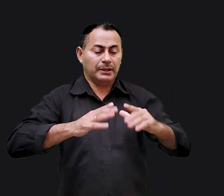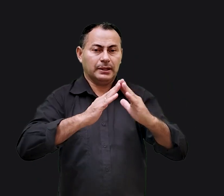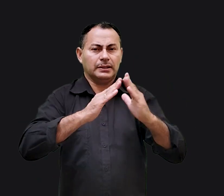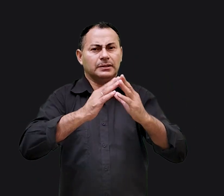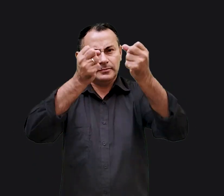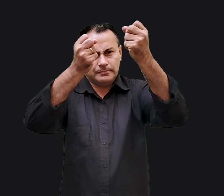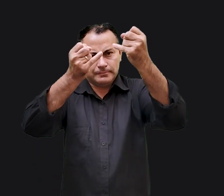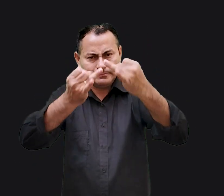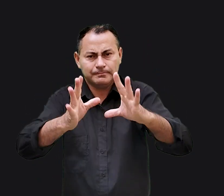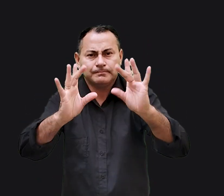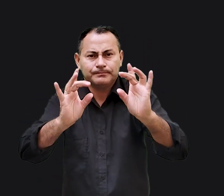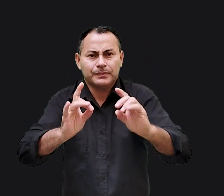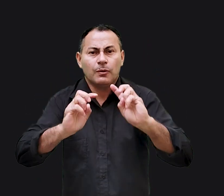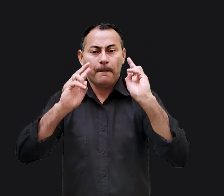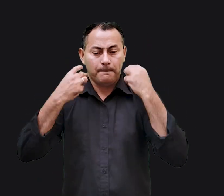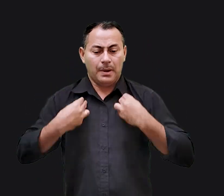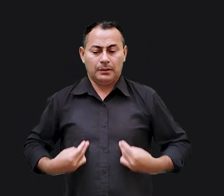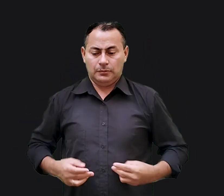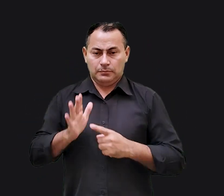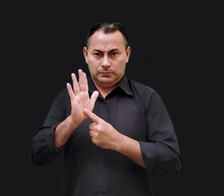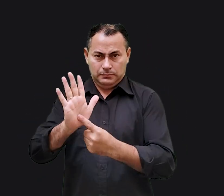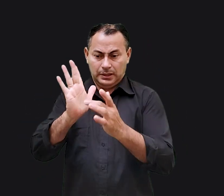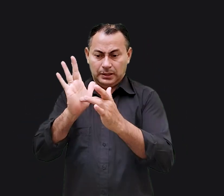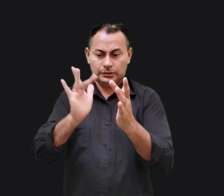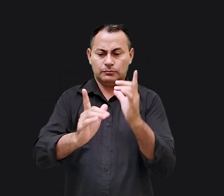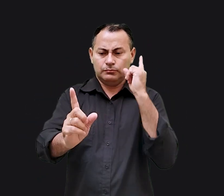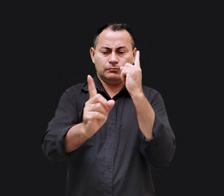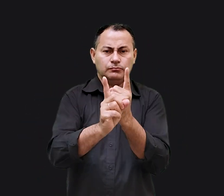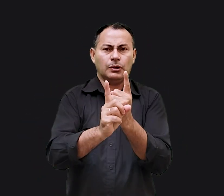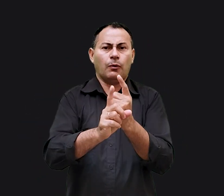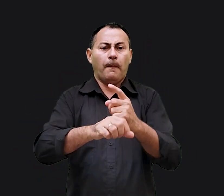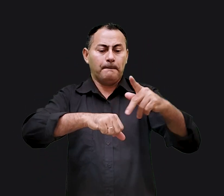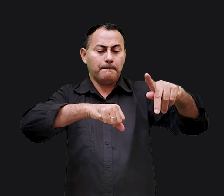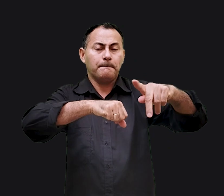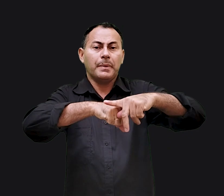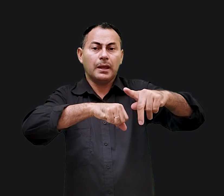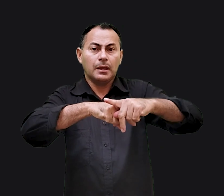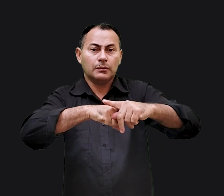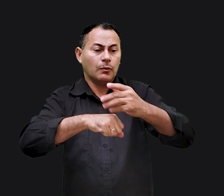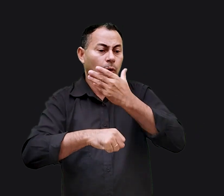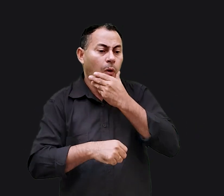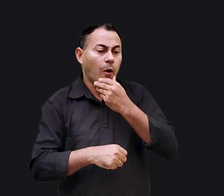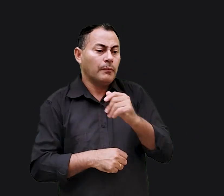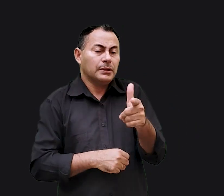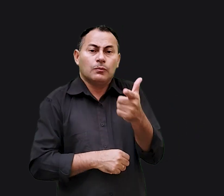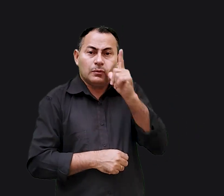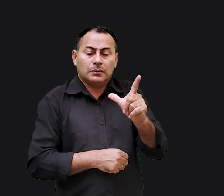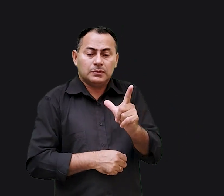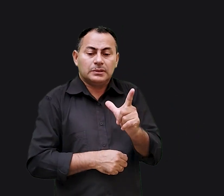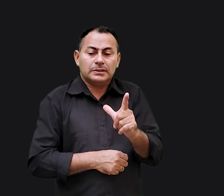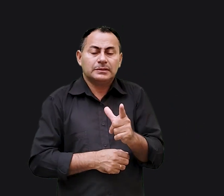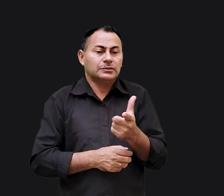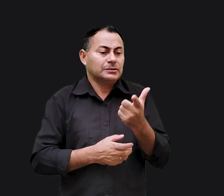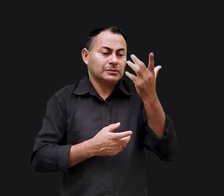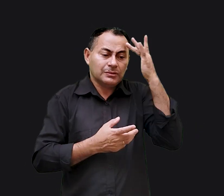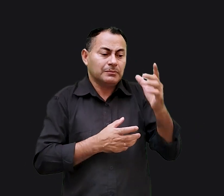Ele enfatiza os detalhes humanos. Ele mostrou Cristo tendo um encontro pessoal com Pedro, que era um homem que não conseguia sequer